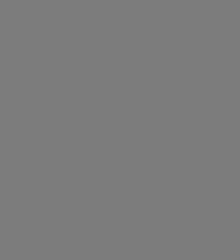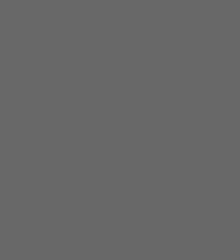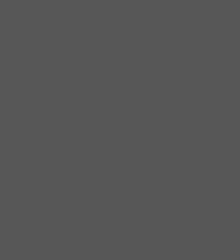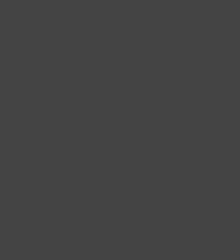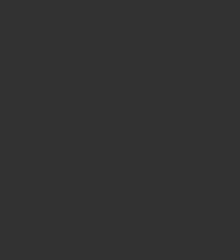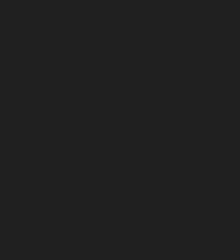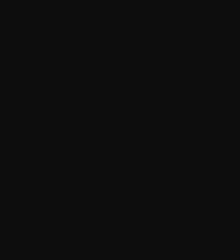e bons E Obrigado.